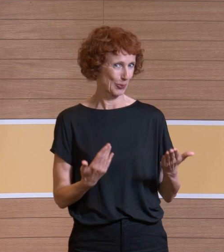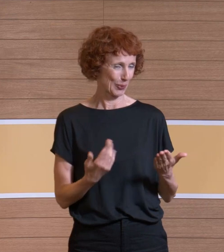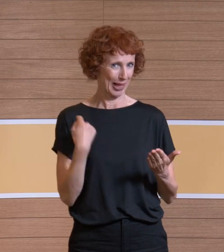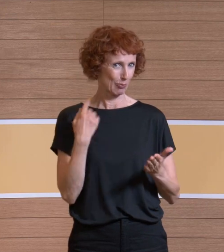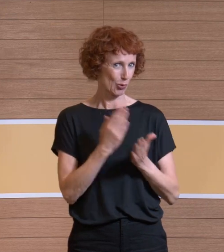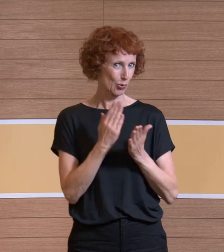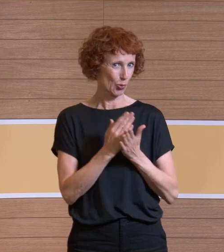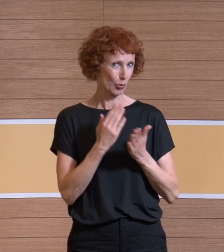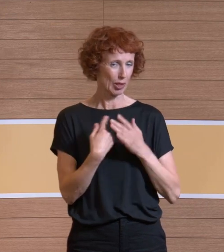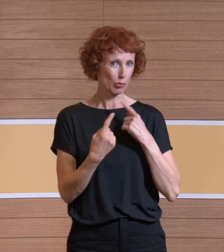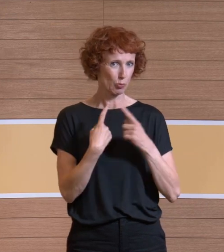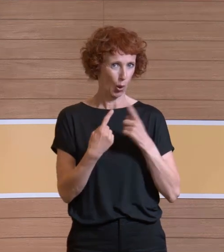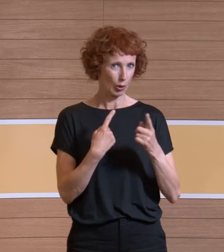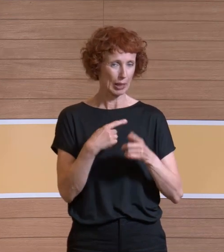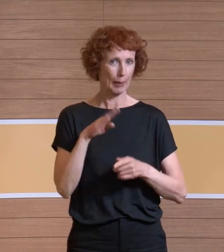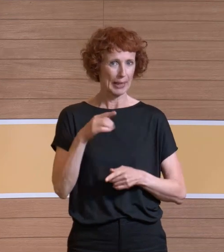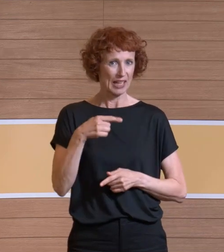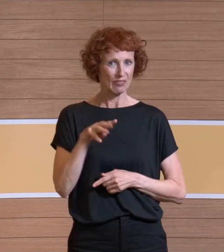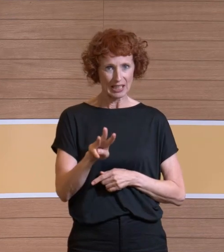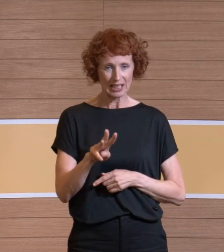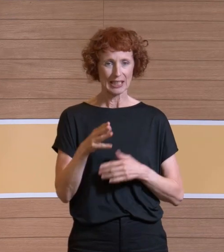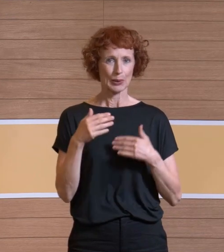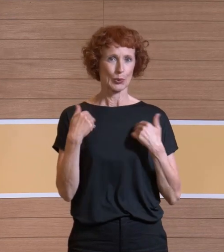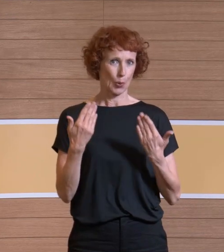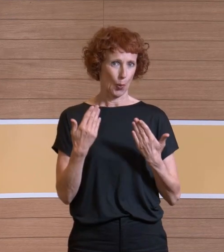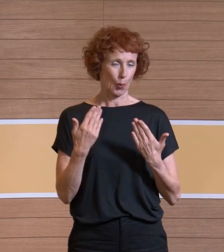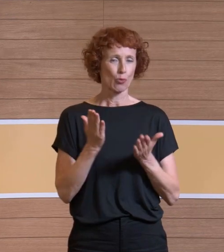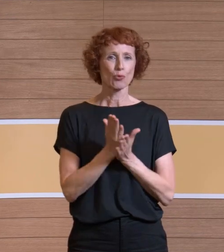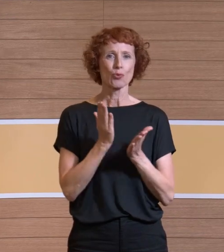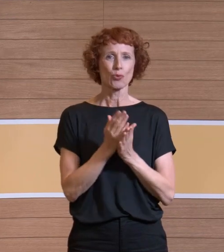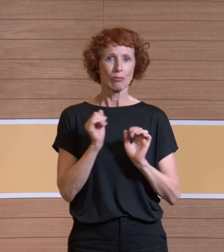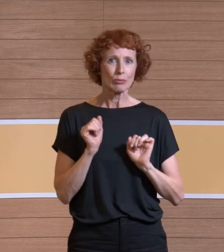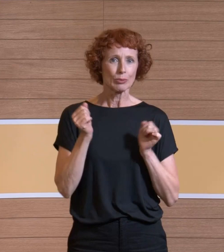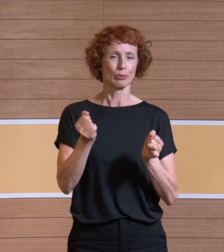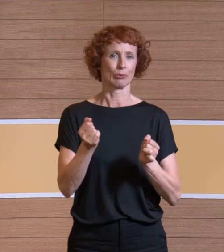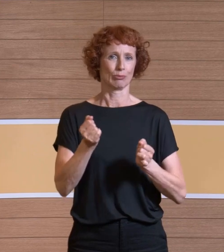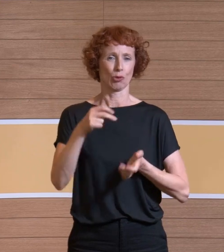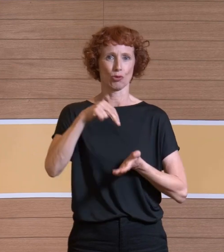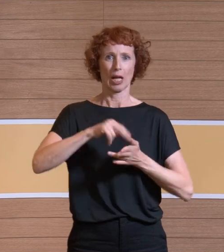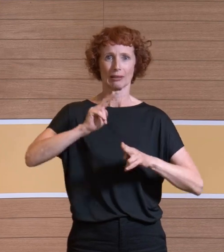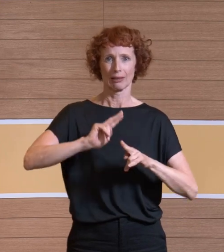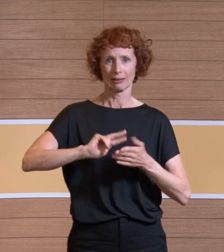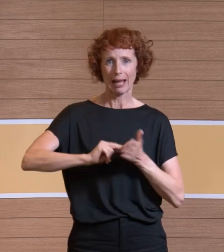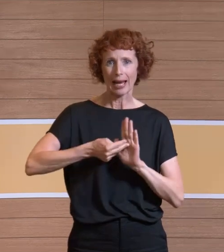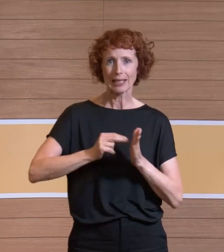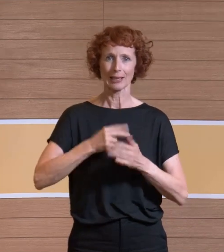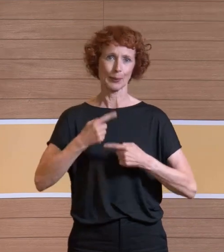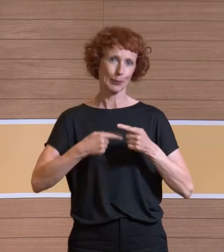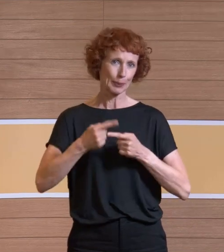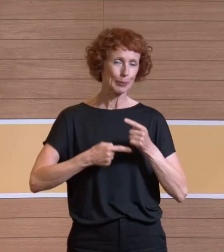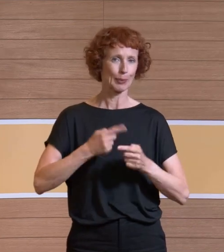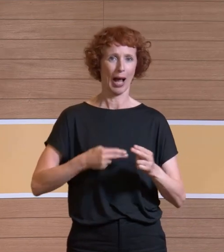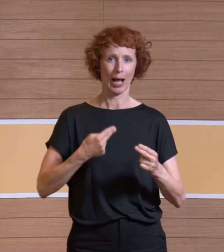gerade angesprochen. Ich denke, da ist die BGW sicherlich dabei, den Stand der Technik dann auch da anzupassen oder sich dafür einzusetzen,